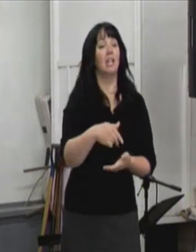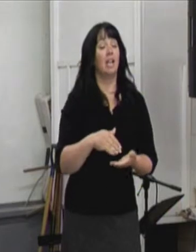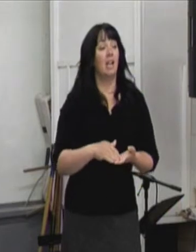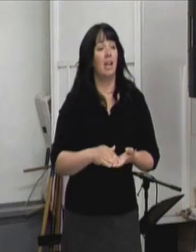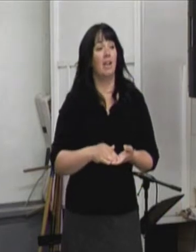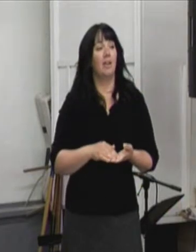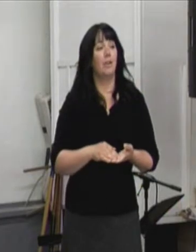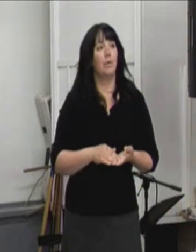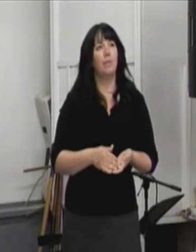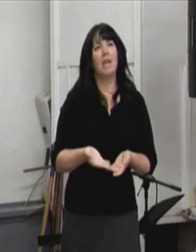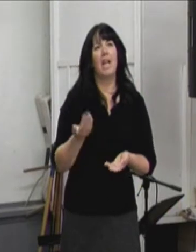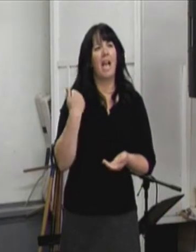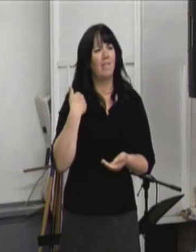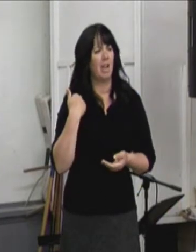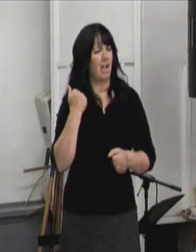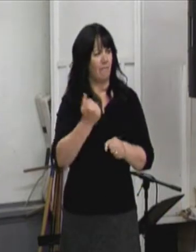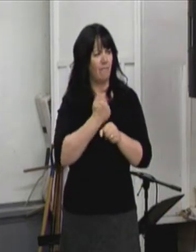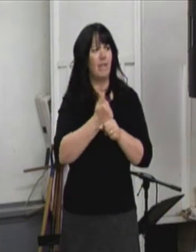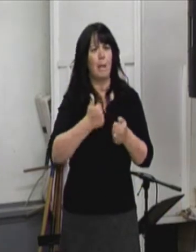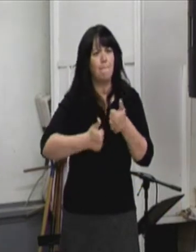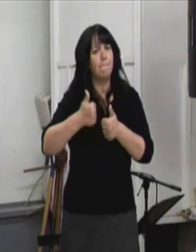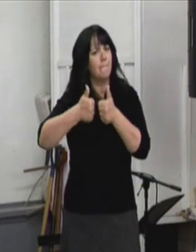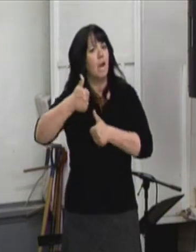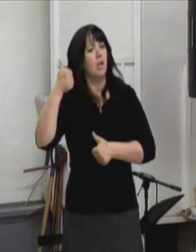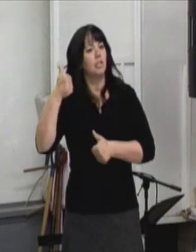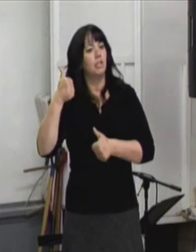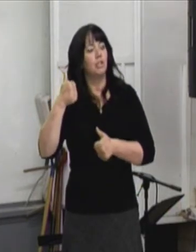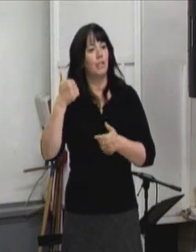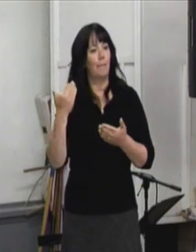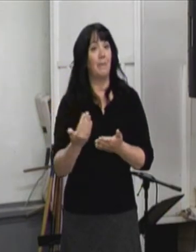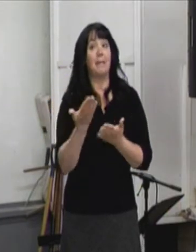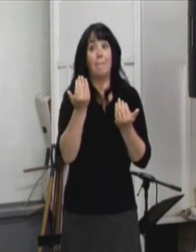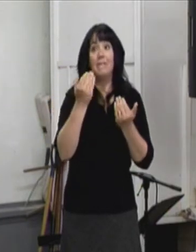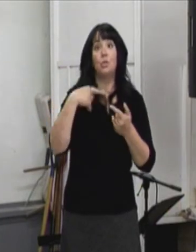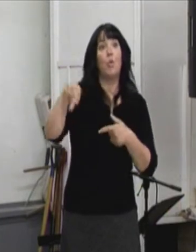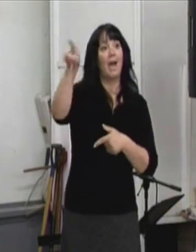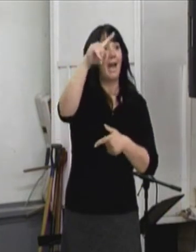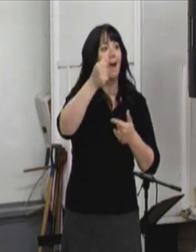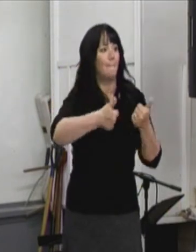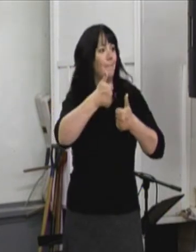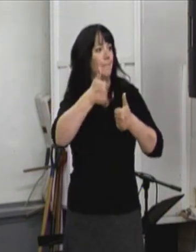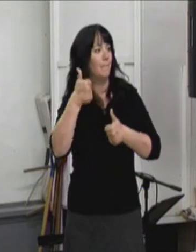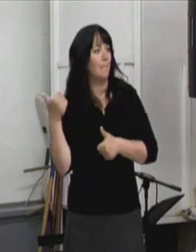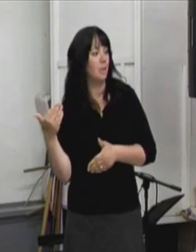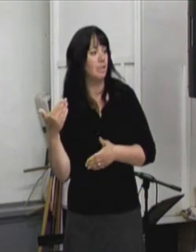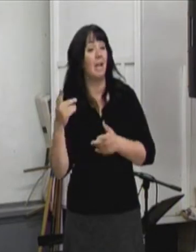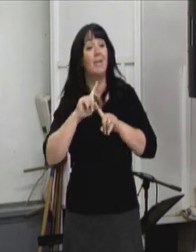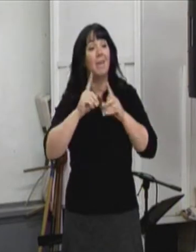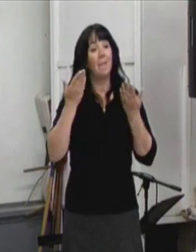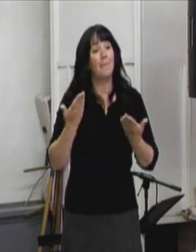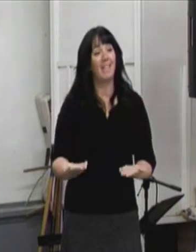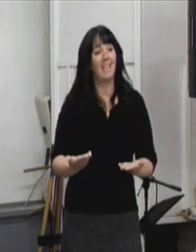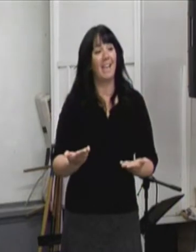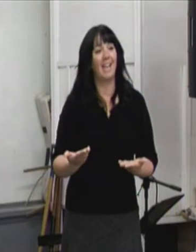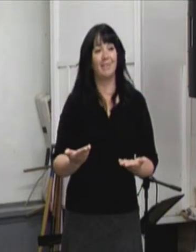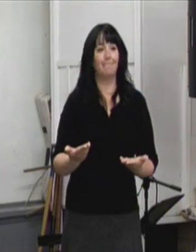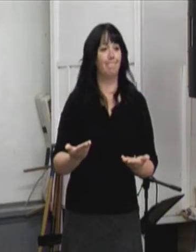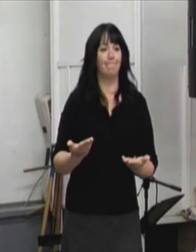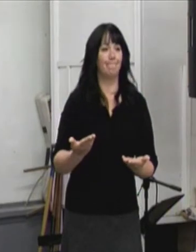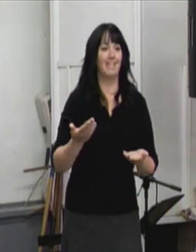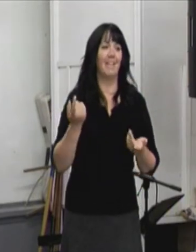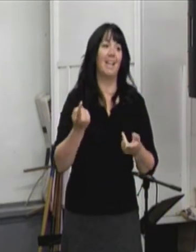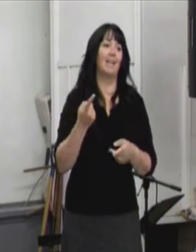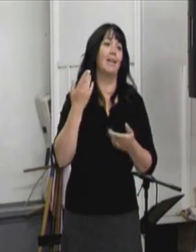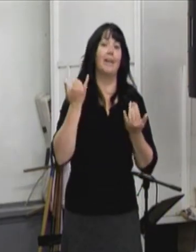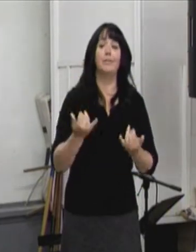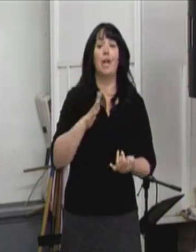si... Il y avait... On en faisait plus parce que c'était les besoins dans l'eau. Mais présentement, ils font tout avec